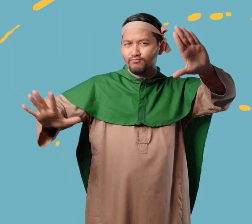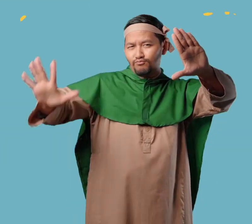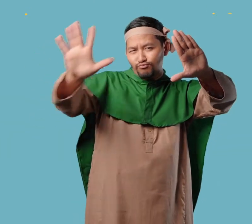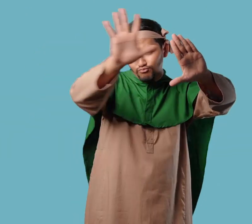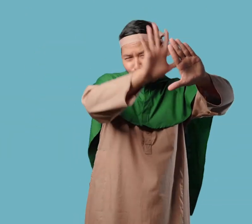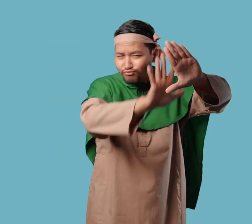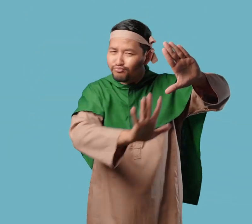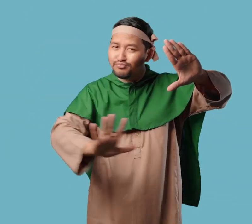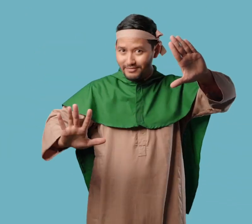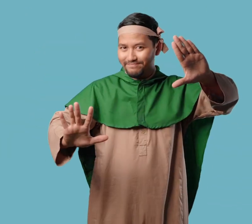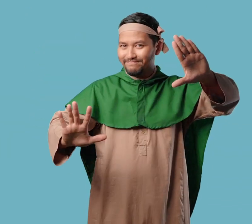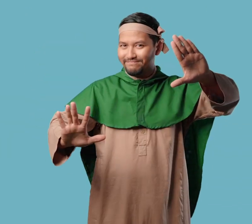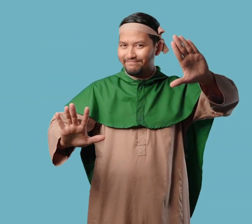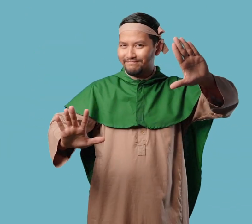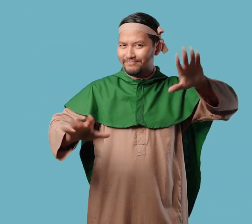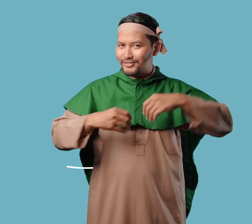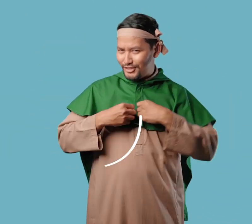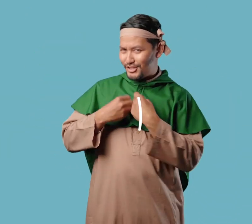Akhirnya mulai mau menerima Islam